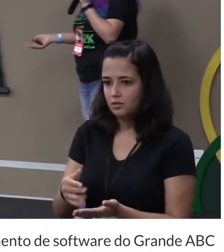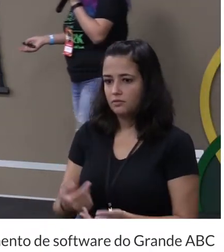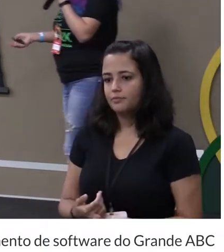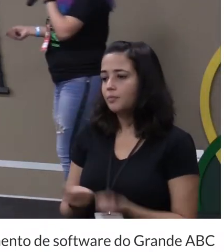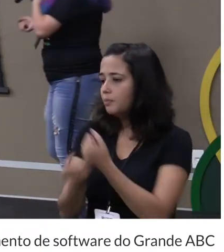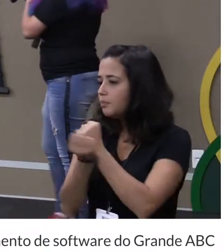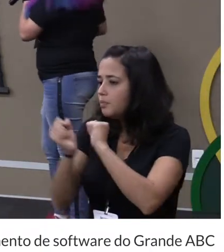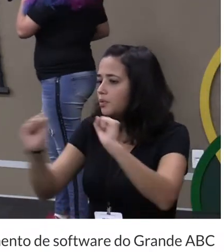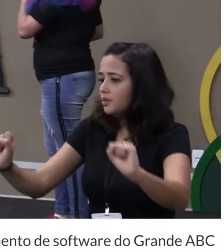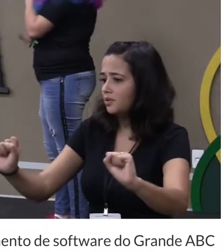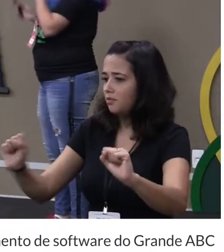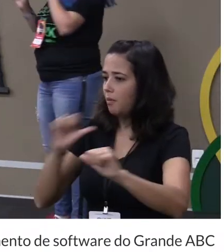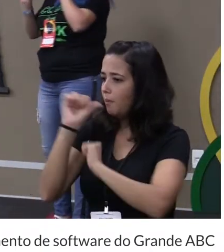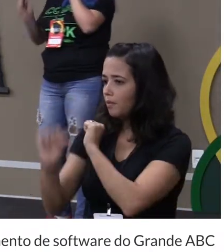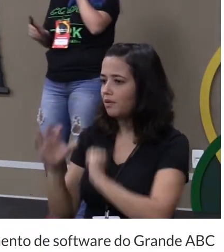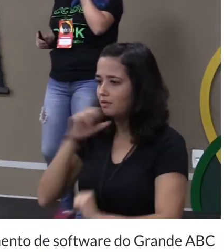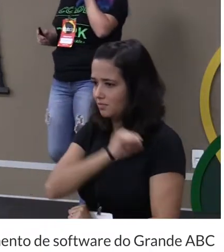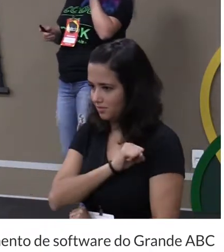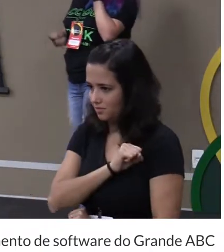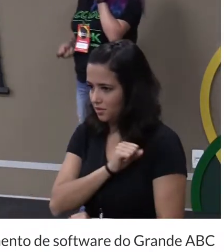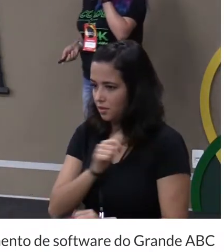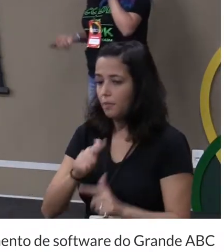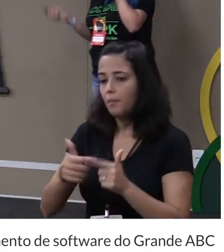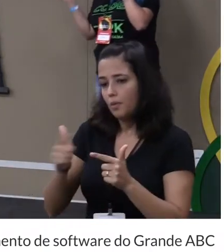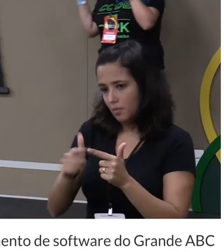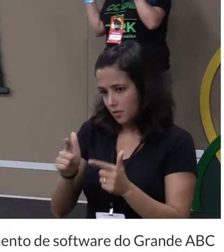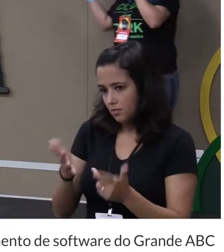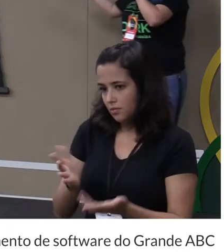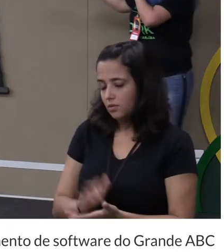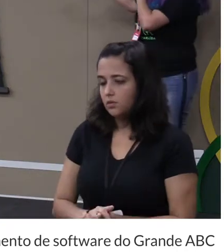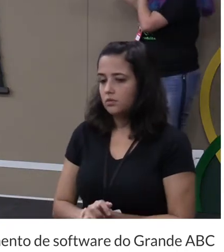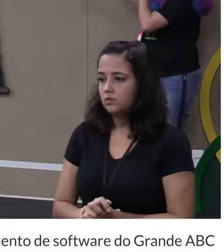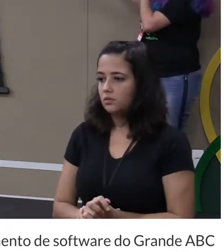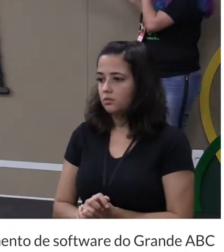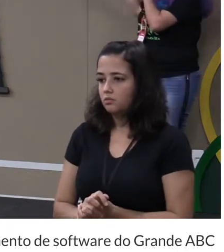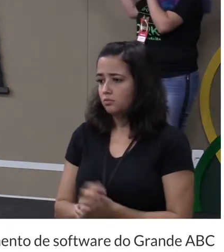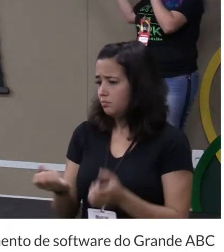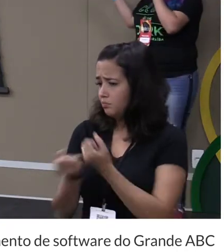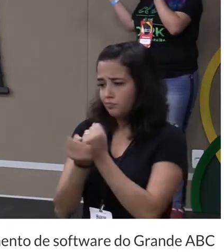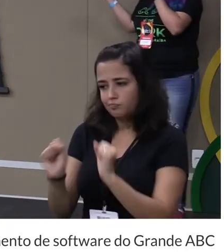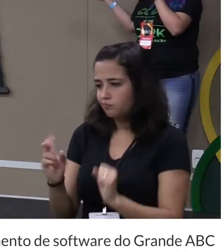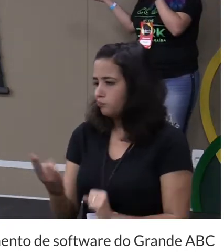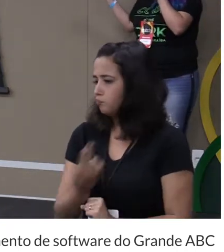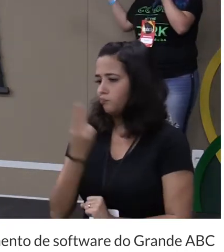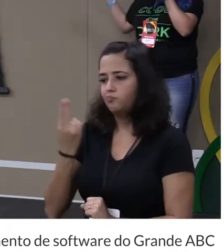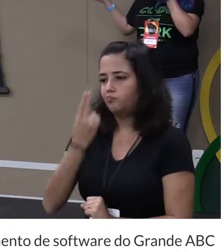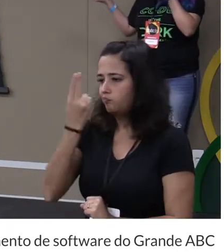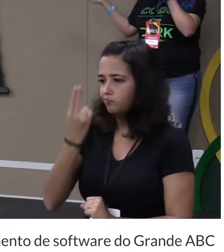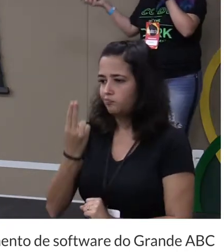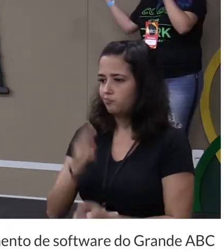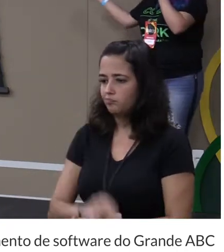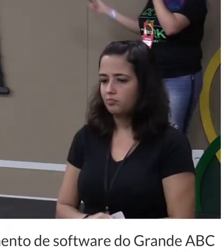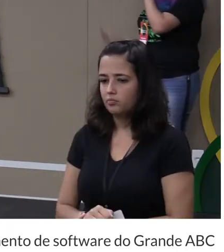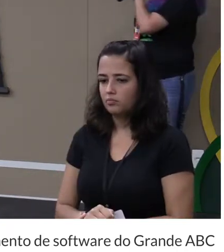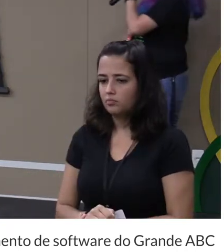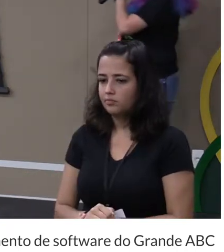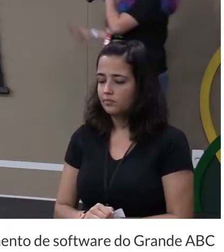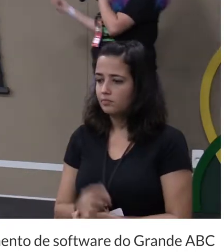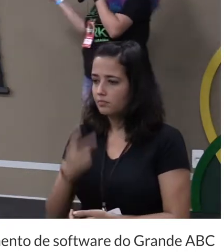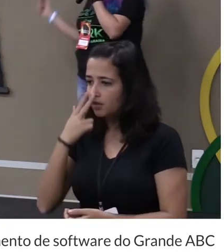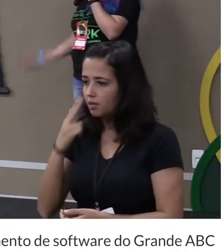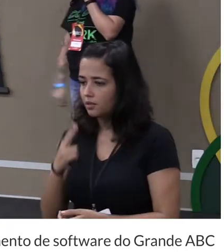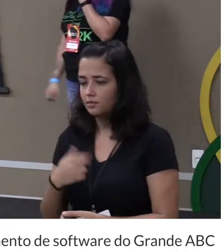gente não tem como esse é o único problema não dá você simplesmente fica lá na